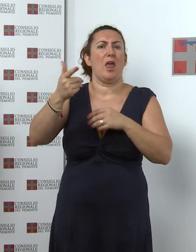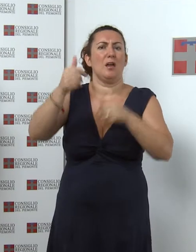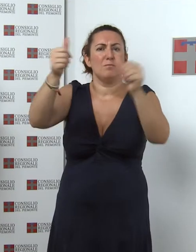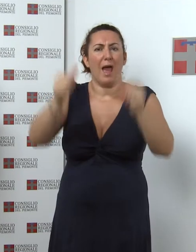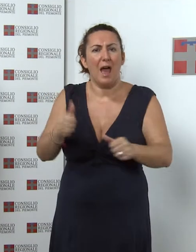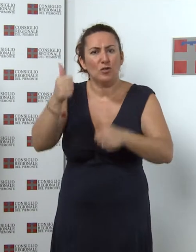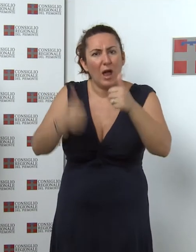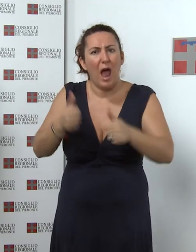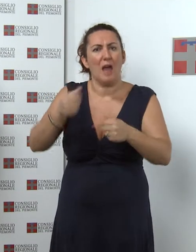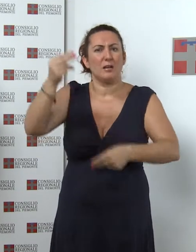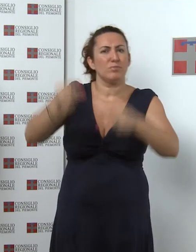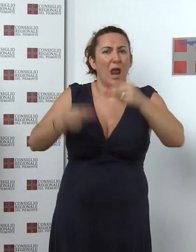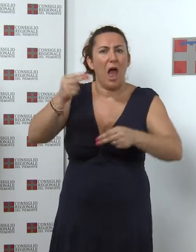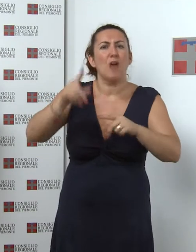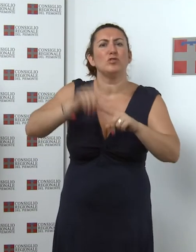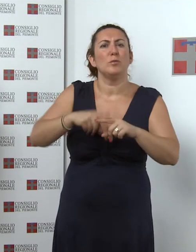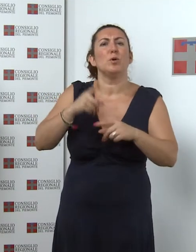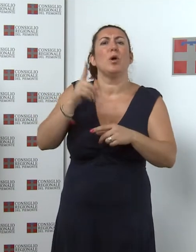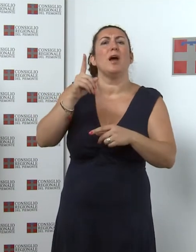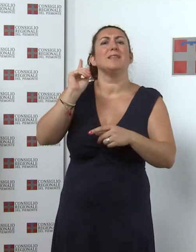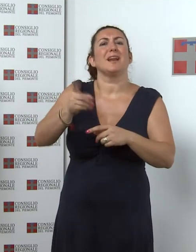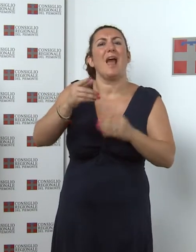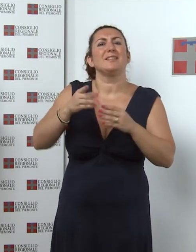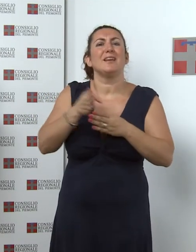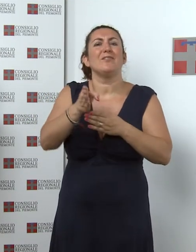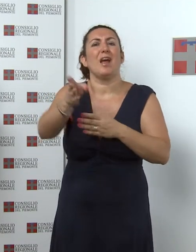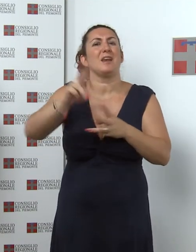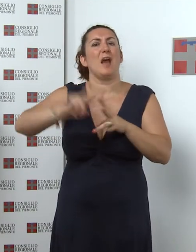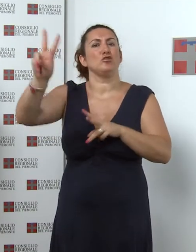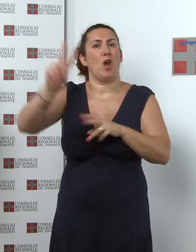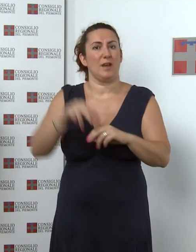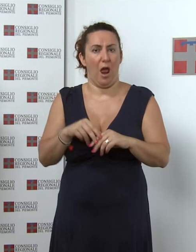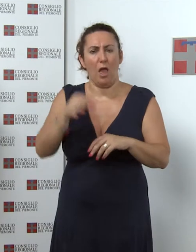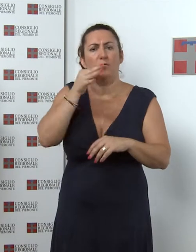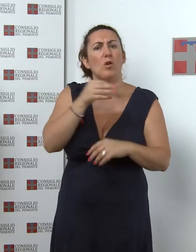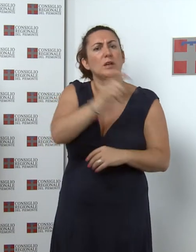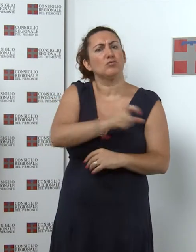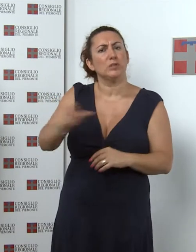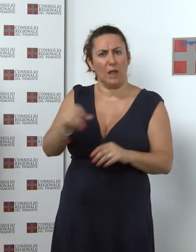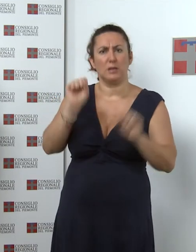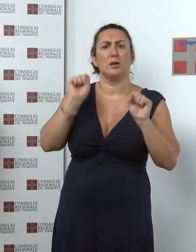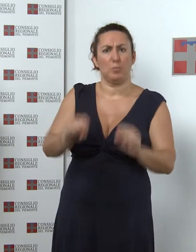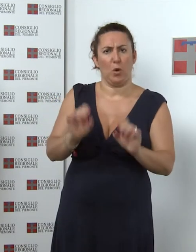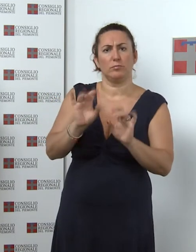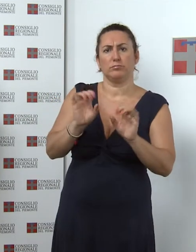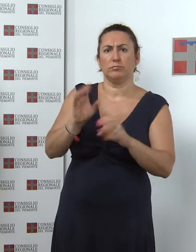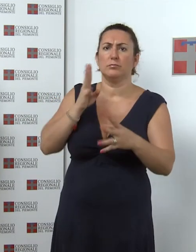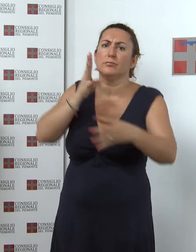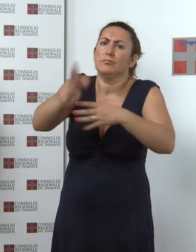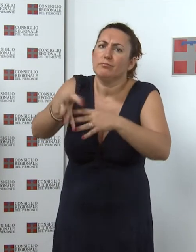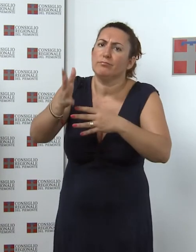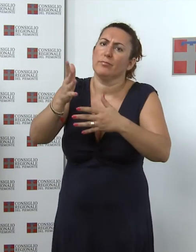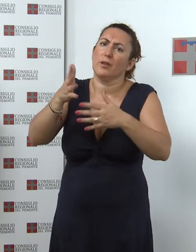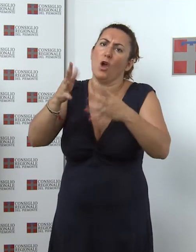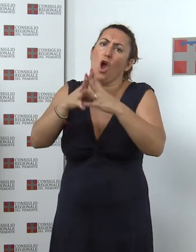quanto indicato dalle direttive nazionali I cittadini avranno dunque uno strumento in più per controllare l'operato del lente Un altro passo